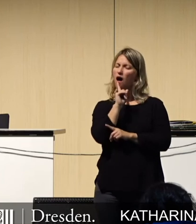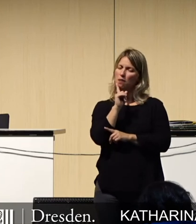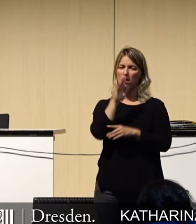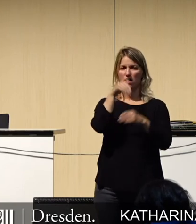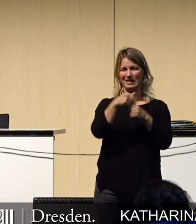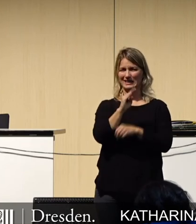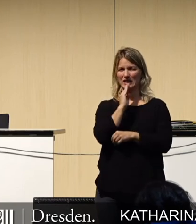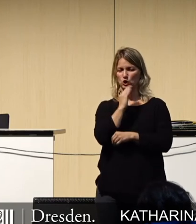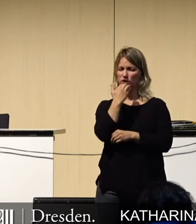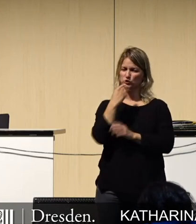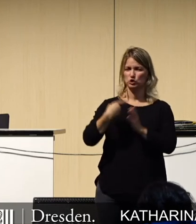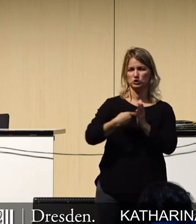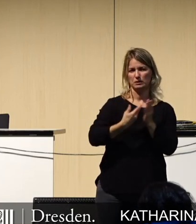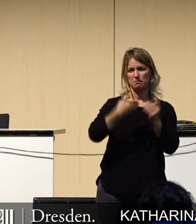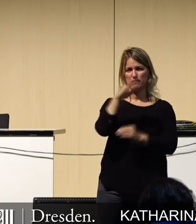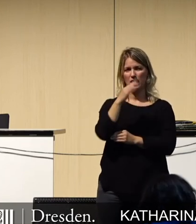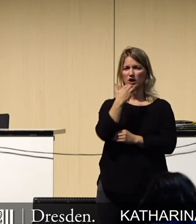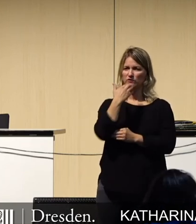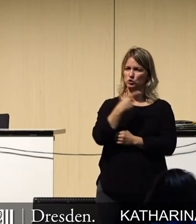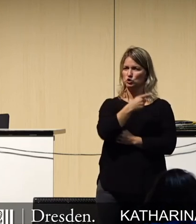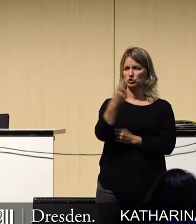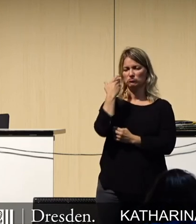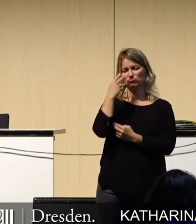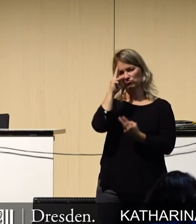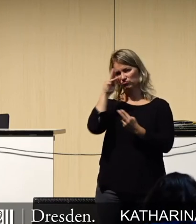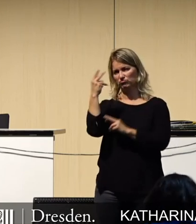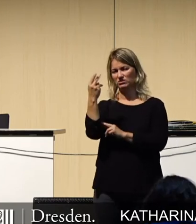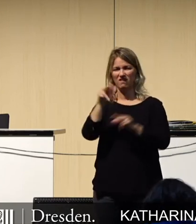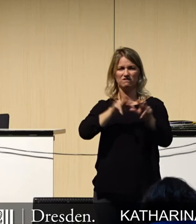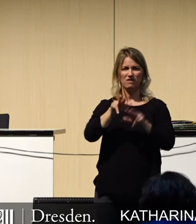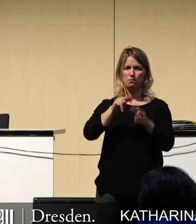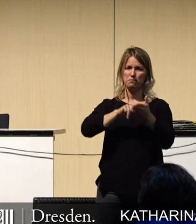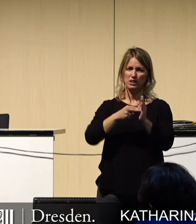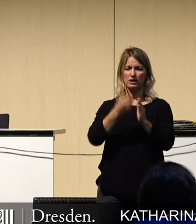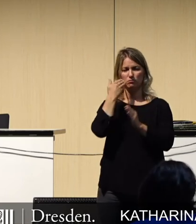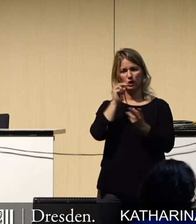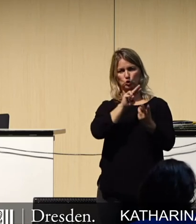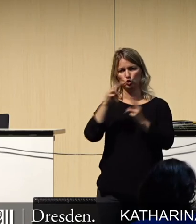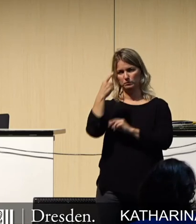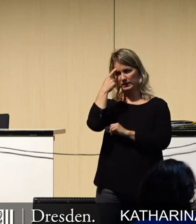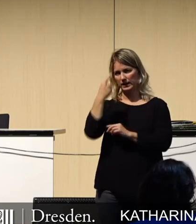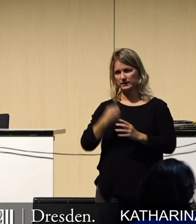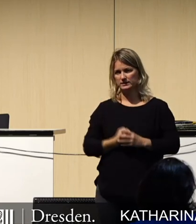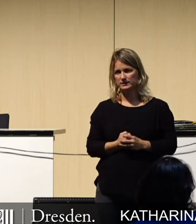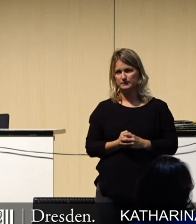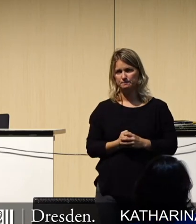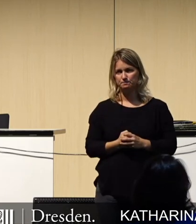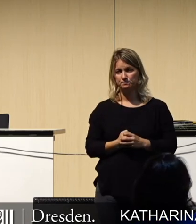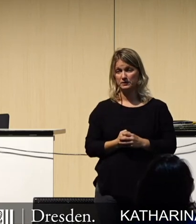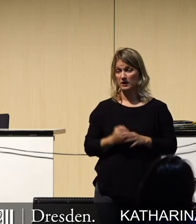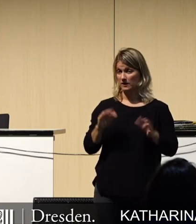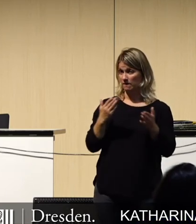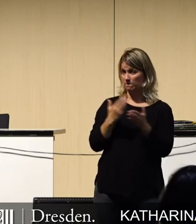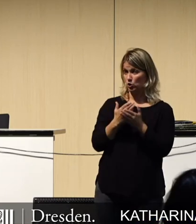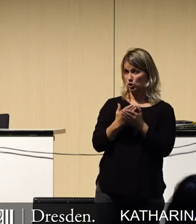wünschen uns ein Umdenken, sowohl von Politik als auch der Verwaltung. Denn wenn wir uns den